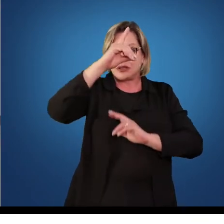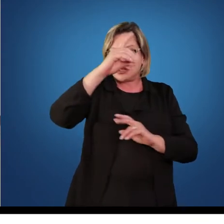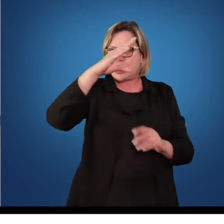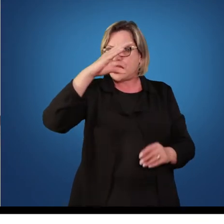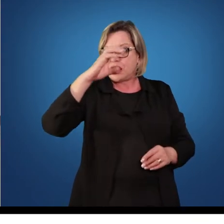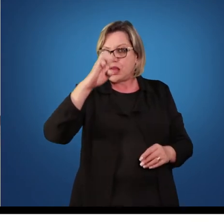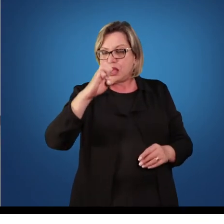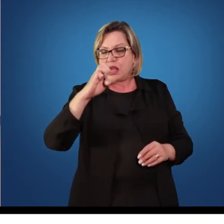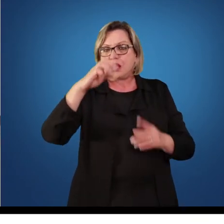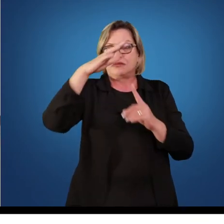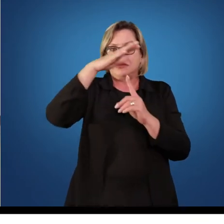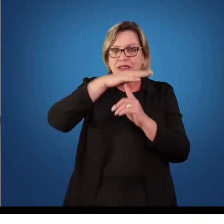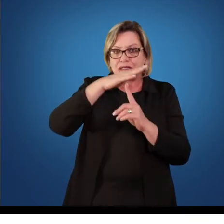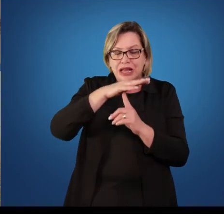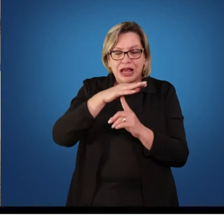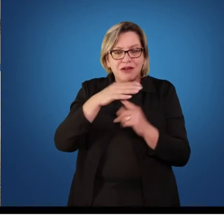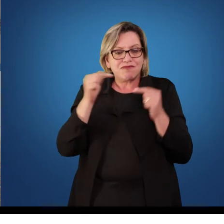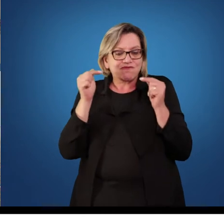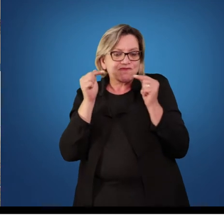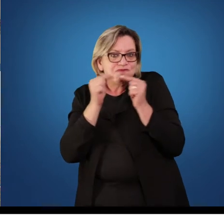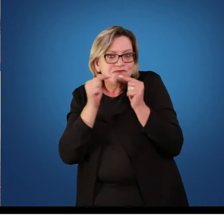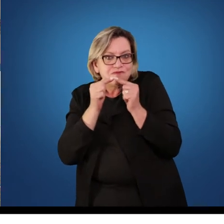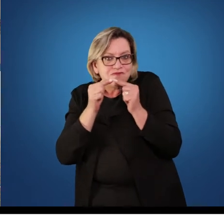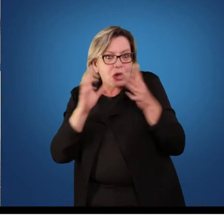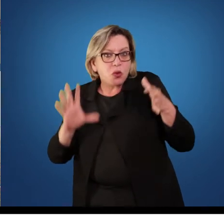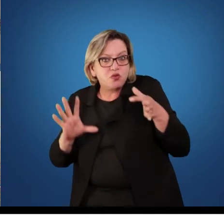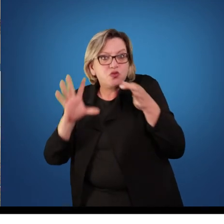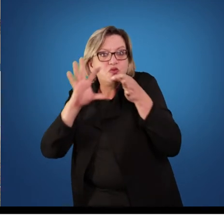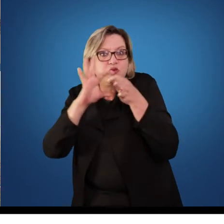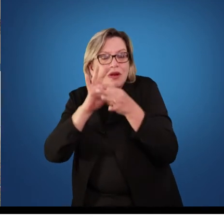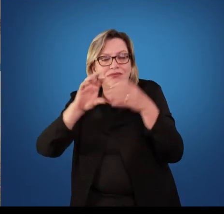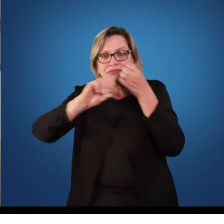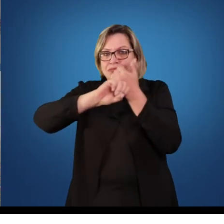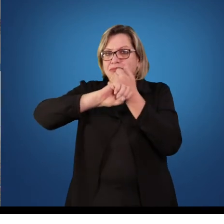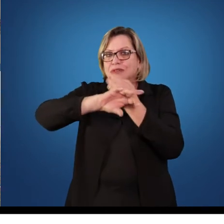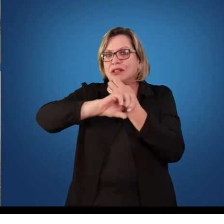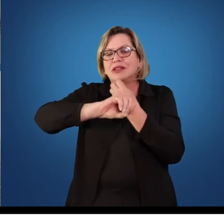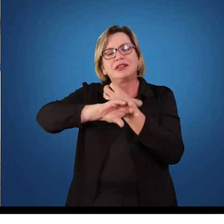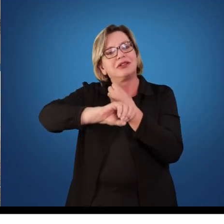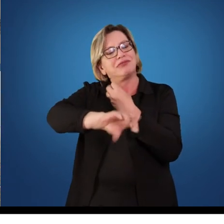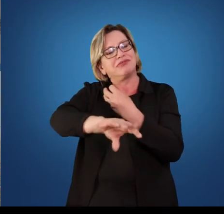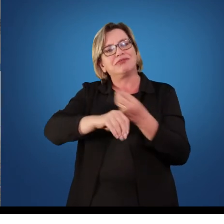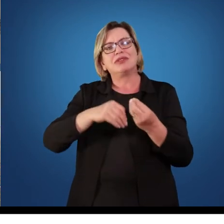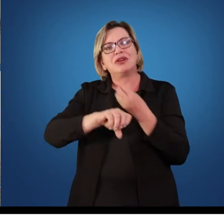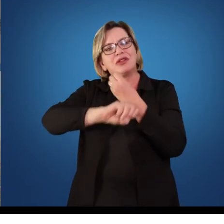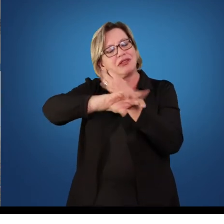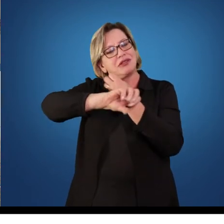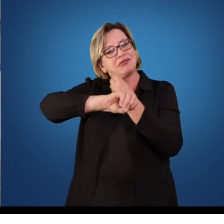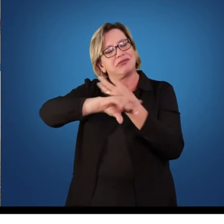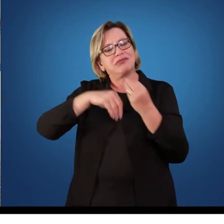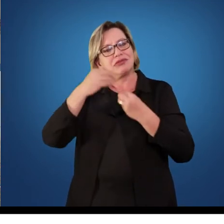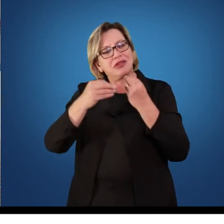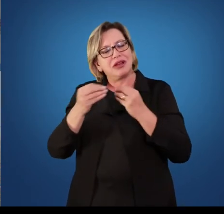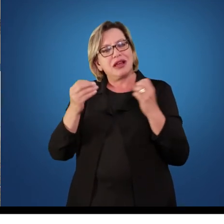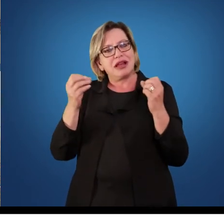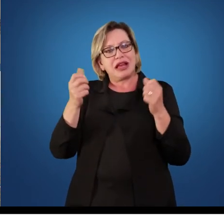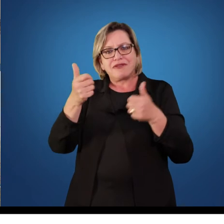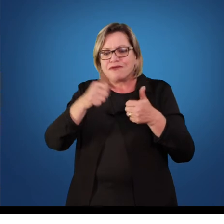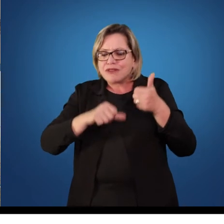-aprendizagem. De acordo com essa abordagem, a avaliação nas aulas de educação física busca